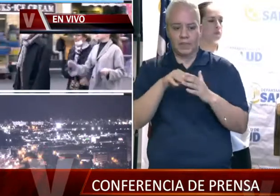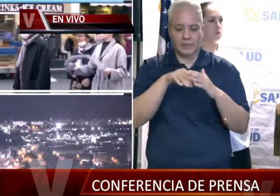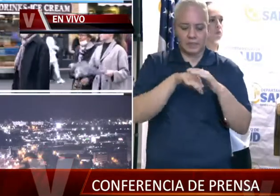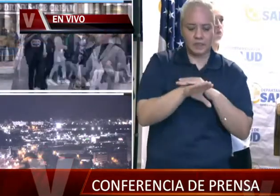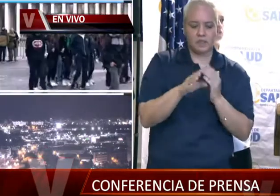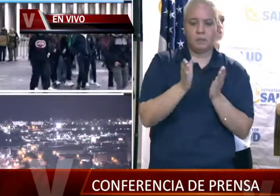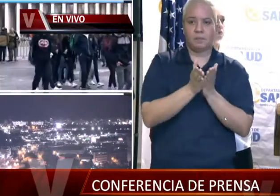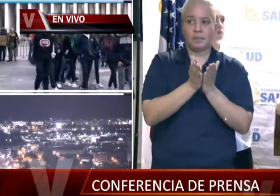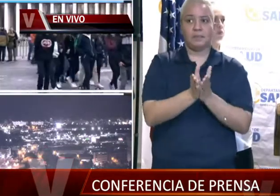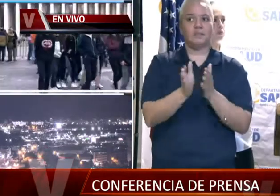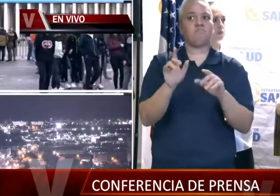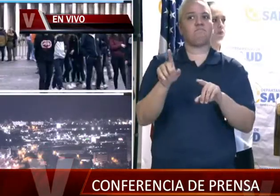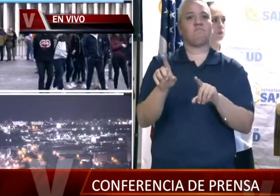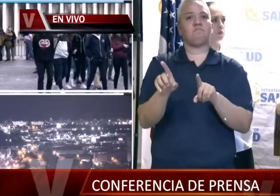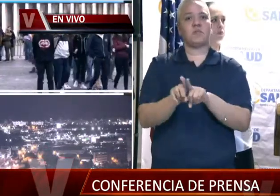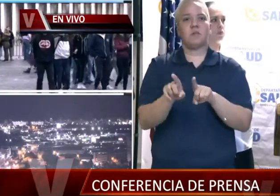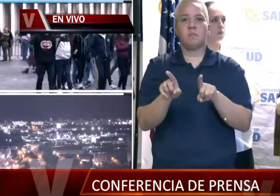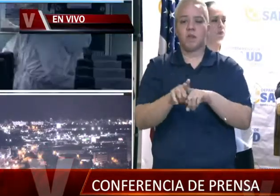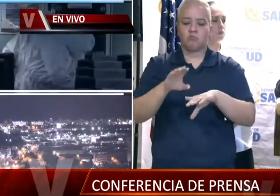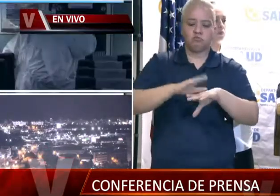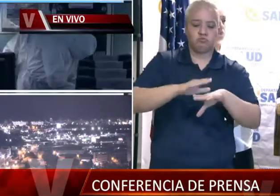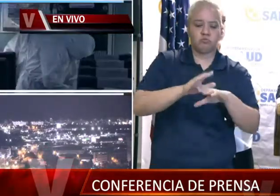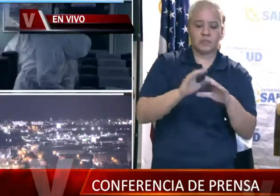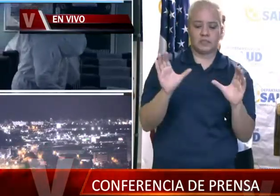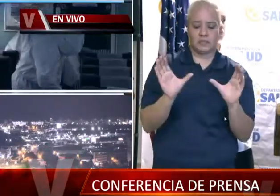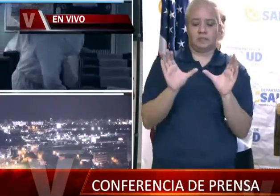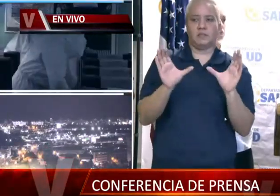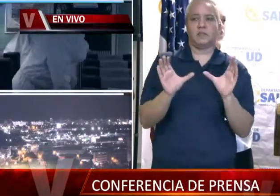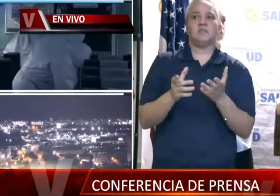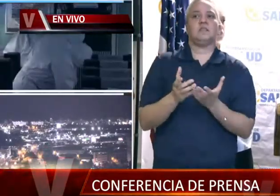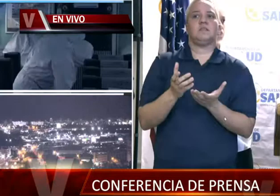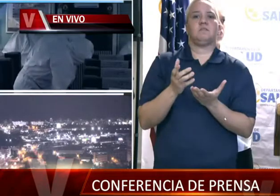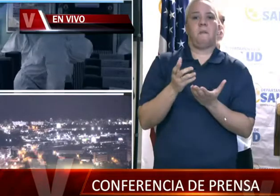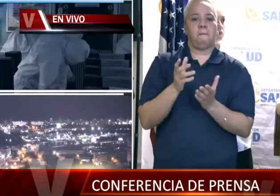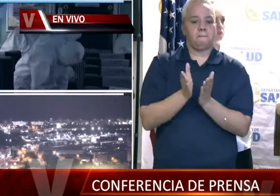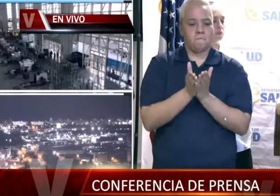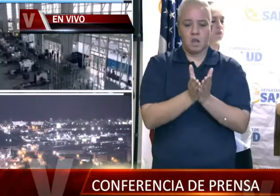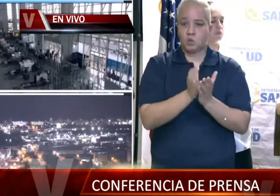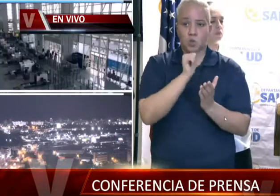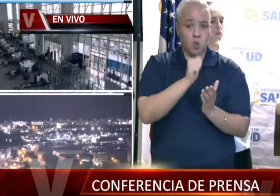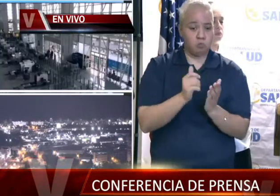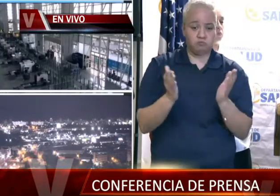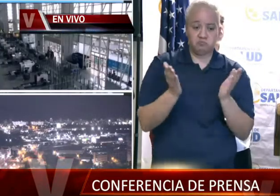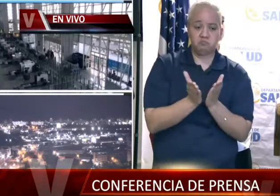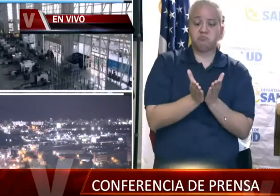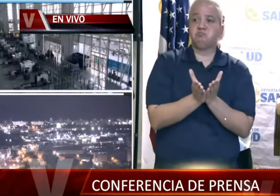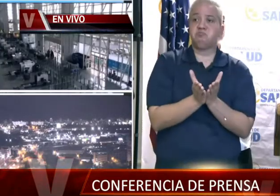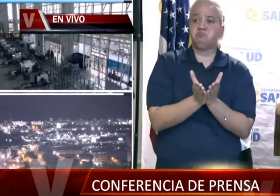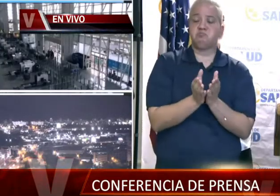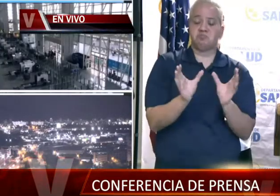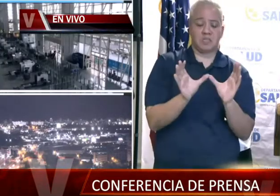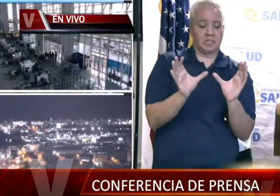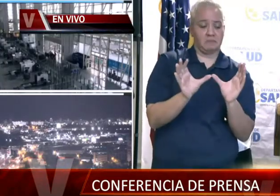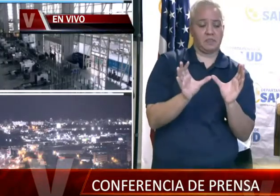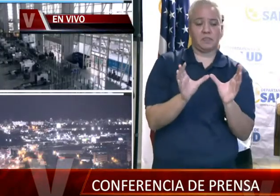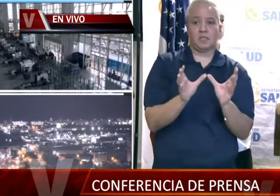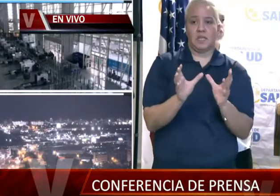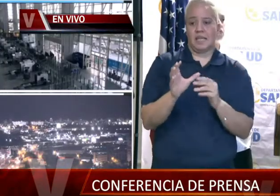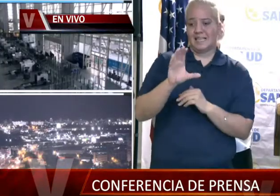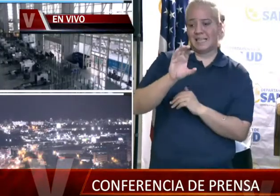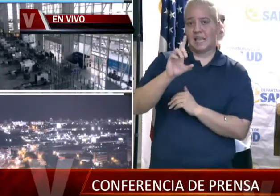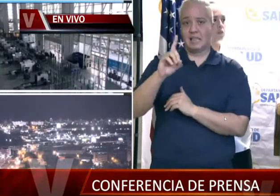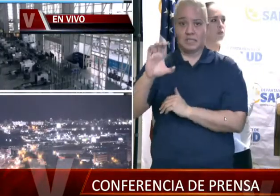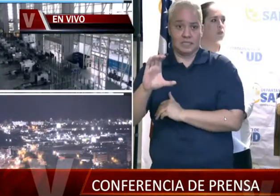también tendrán que notificarle y hacerle una certificación. Barco que no certifique que ha hecho las gestiones con el CDC y el Coast Guard,